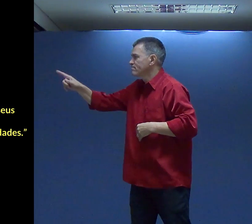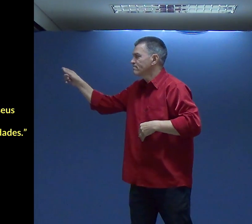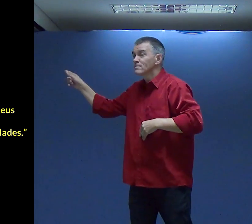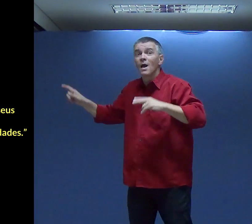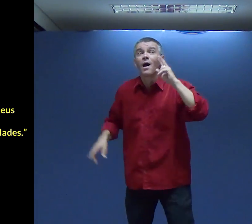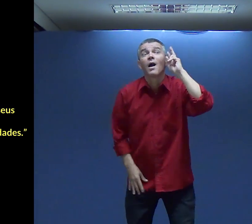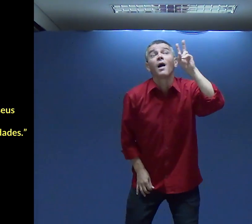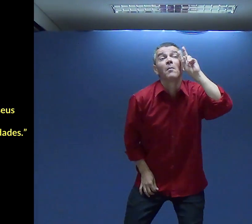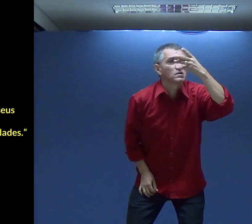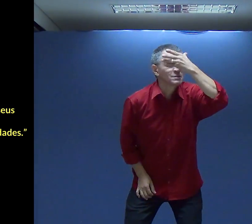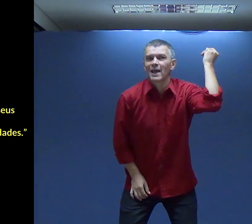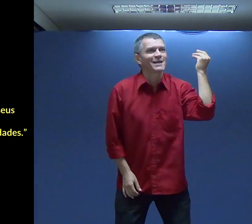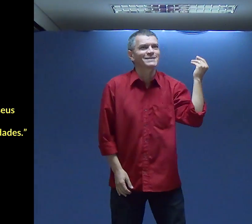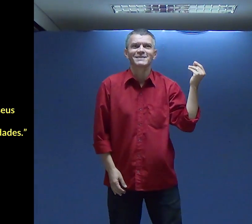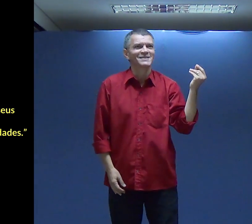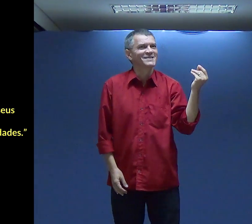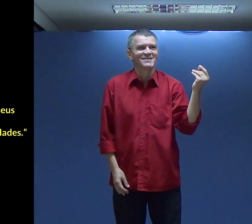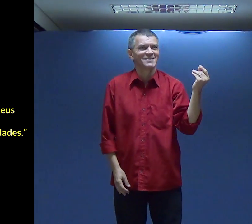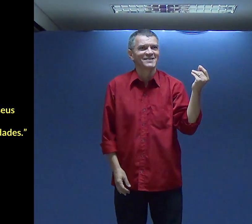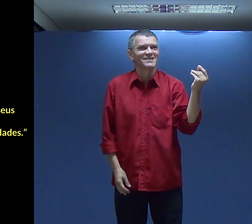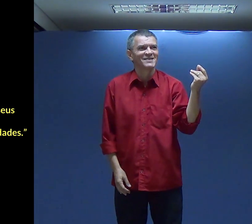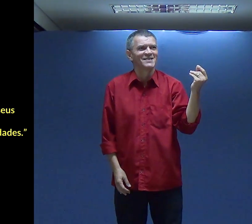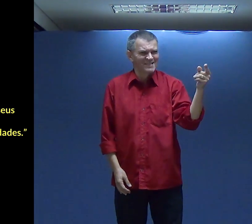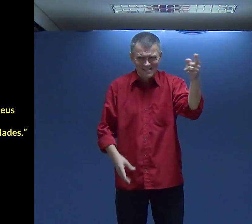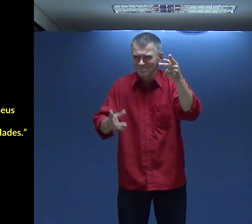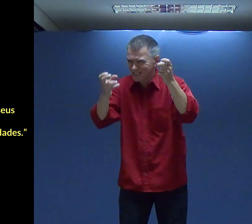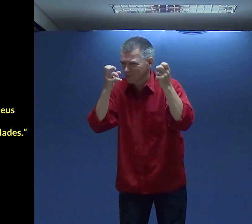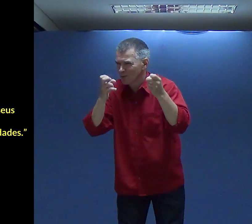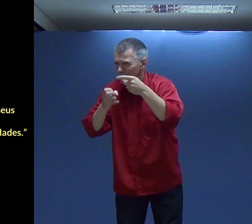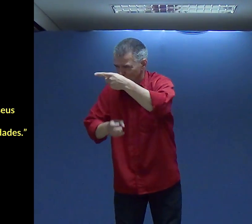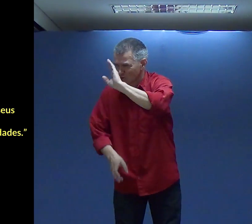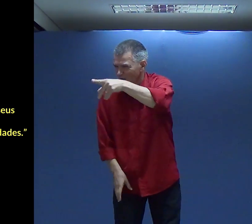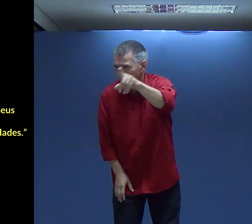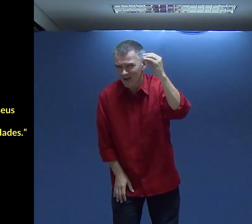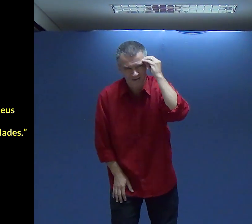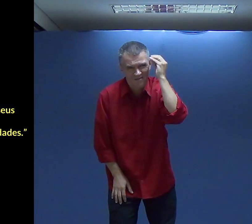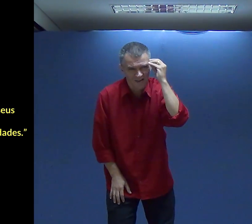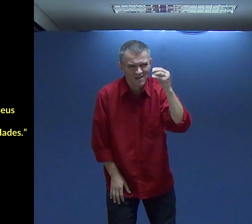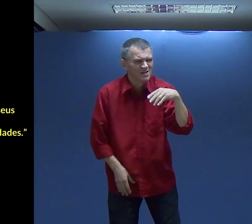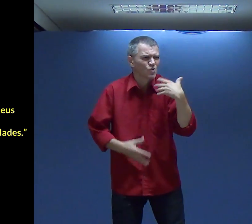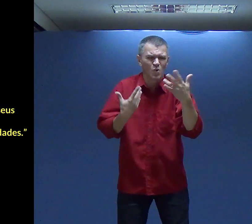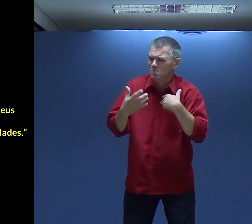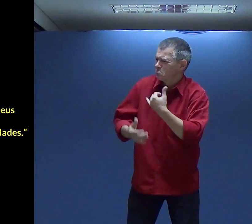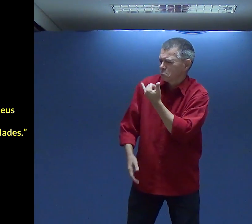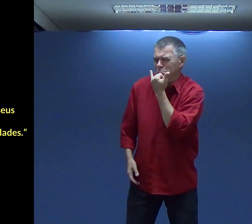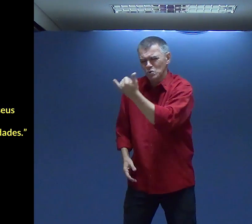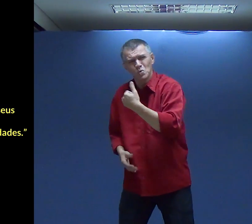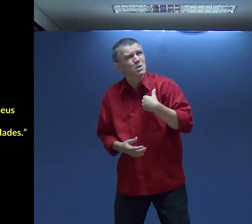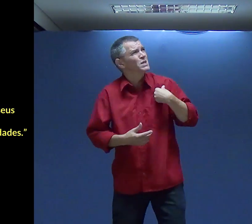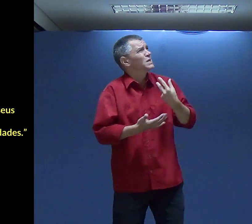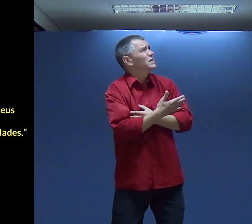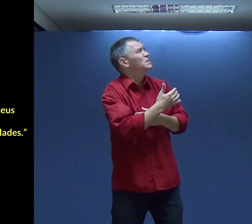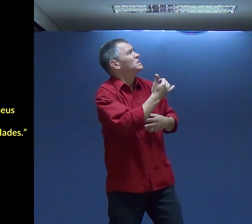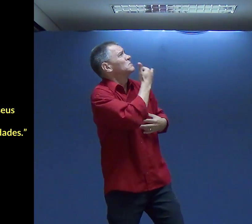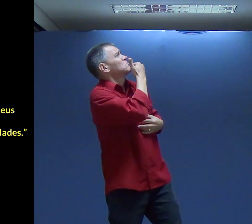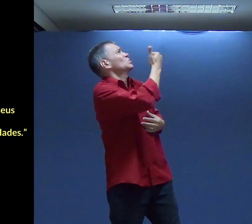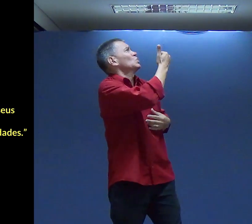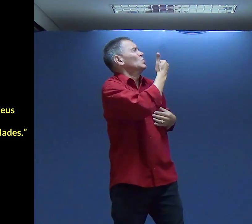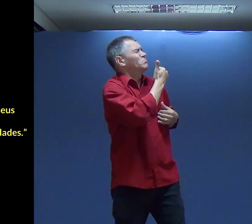maldades Sabe o que acontece? Deus esquece E você consegue perceber Ao momento em que